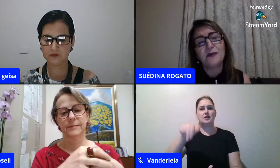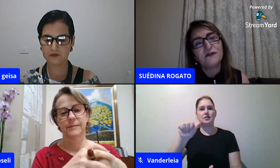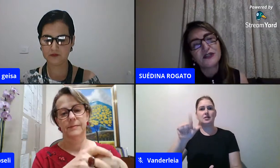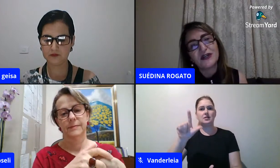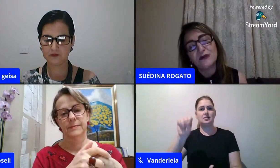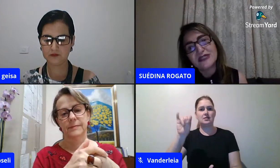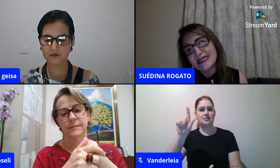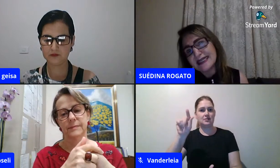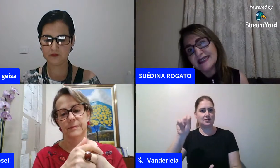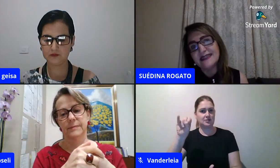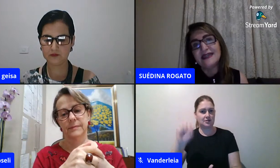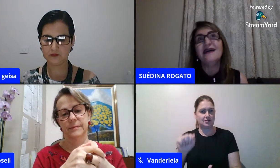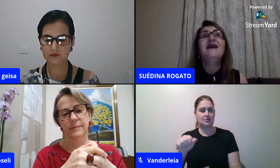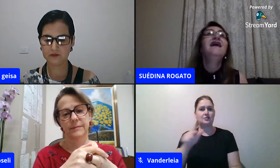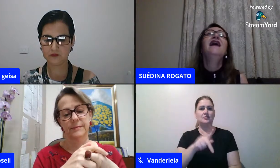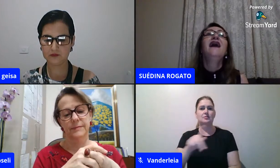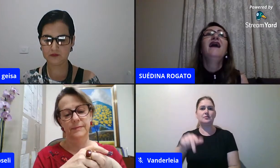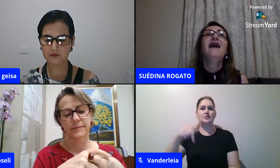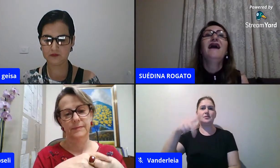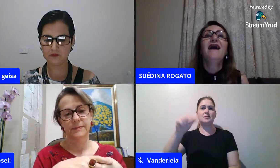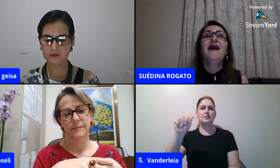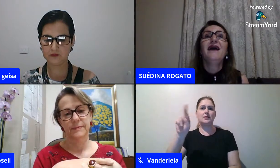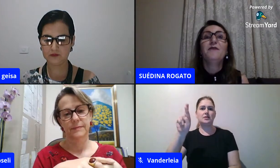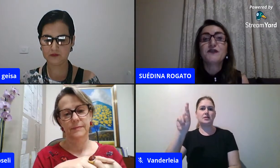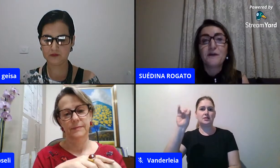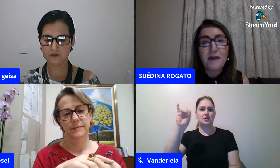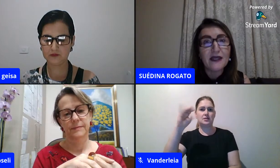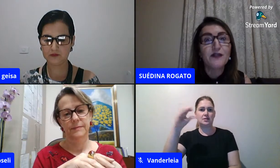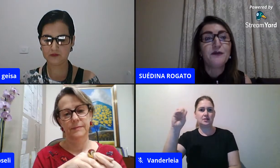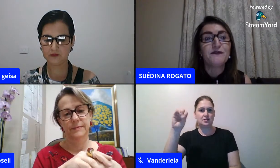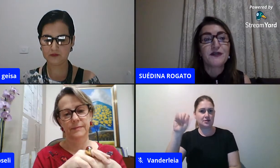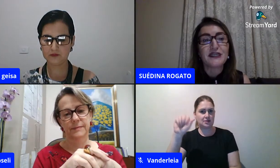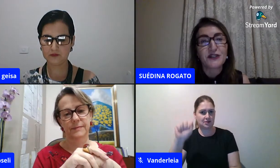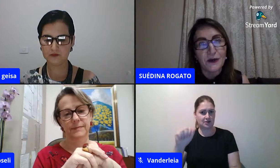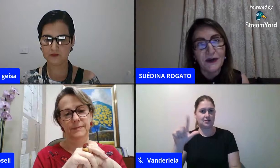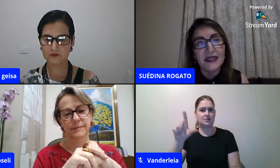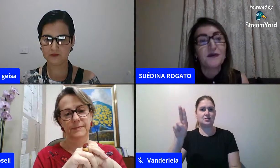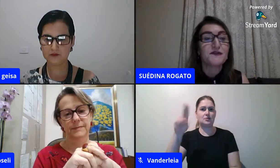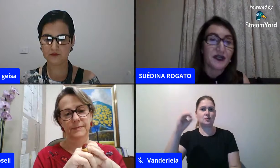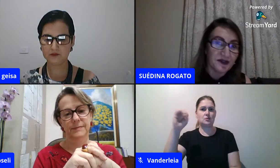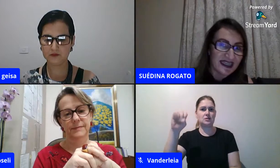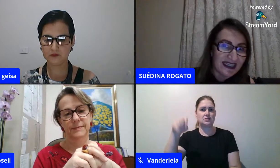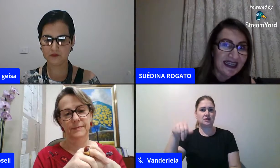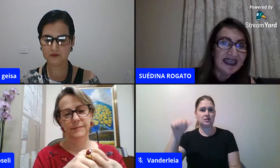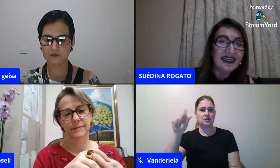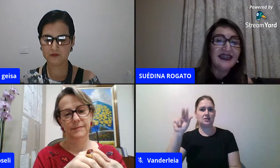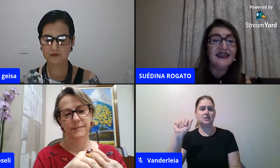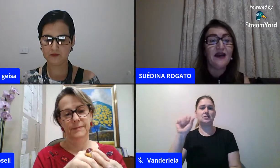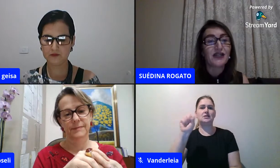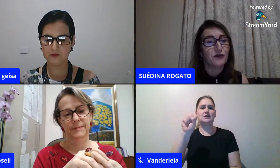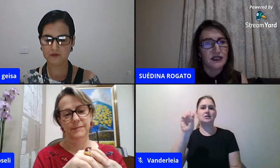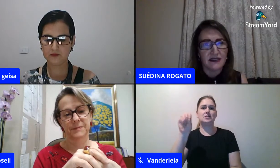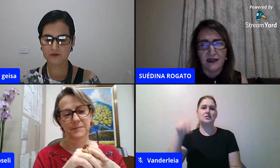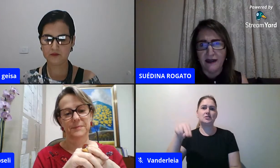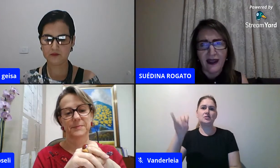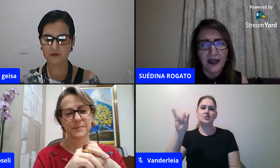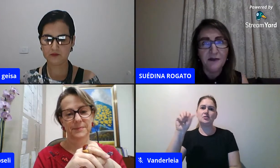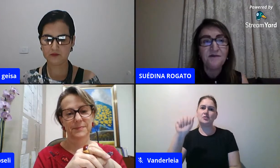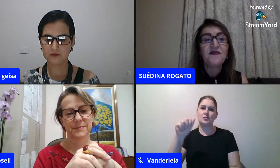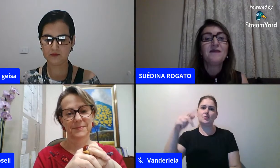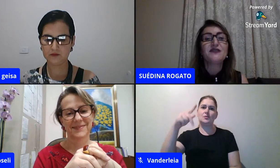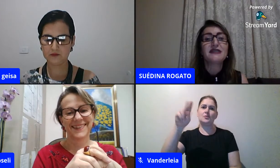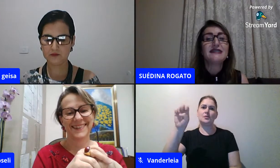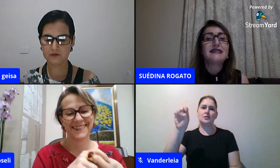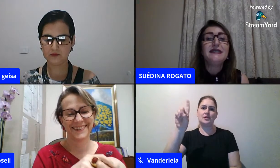Patrícia professora Luciana professor Pedro professora Sônia professora Roseli e eu acho que eu não esqueci